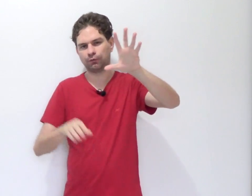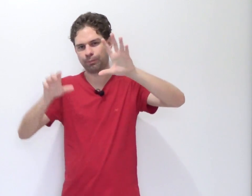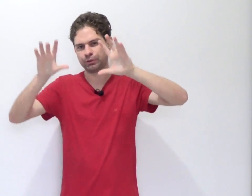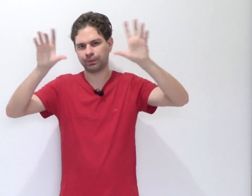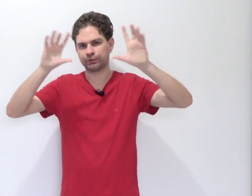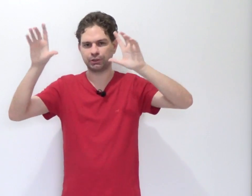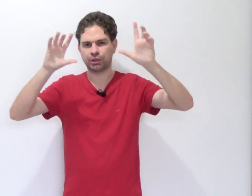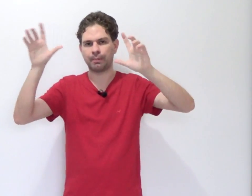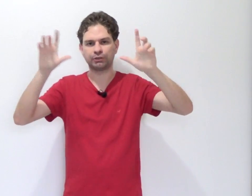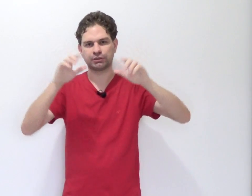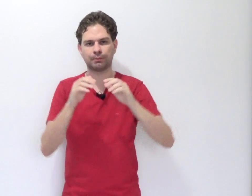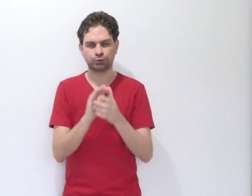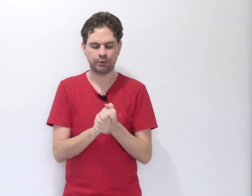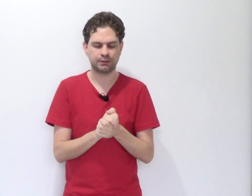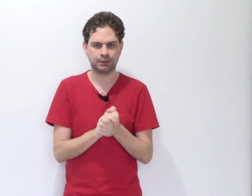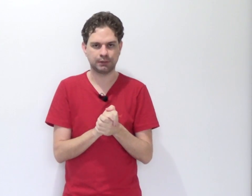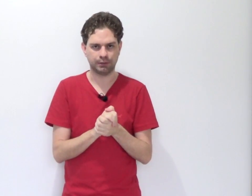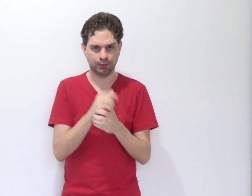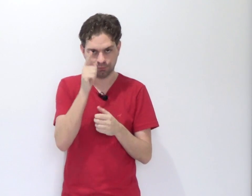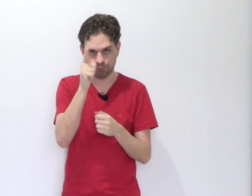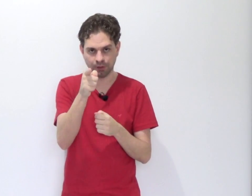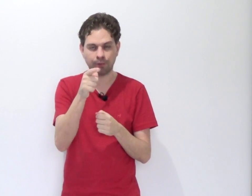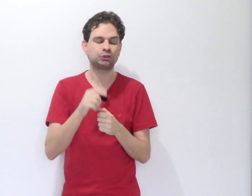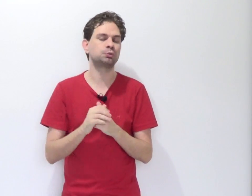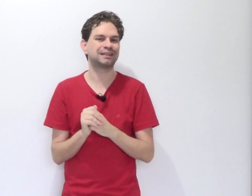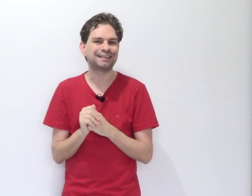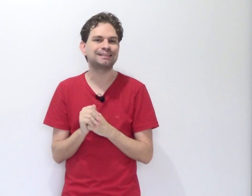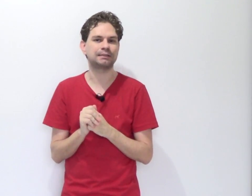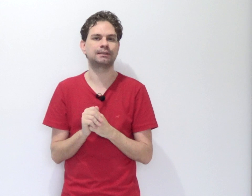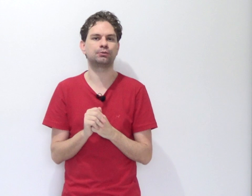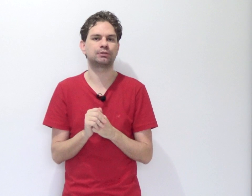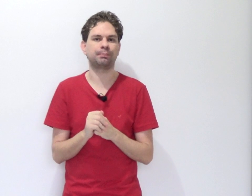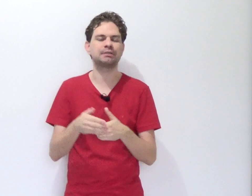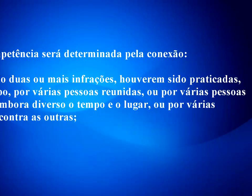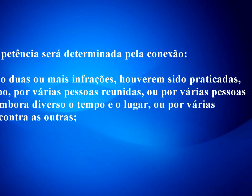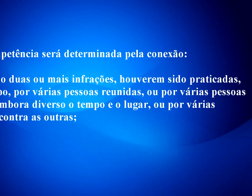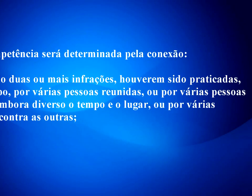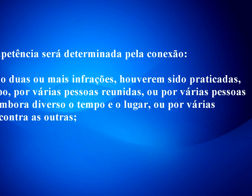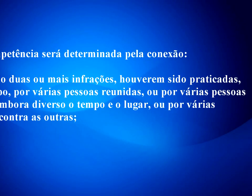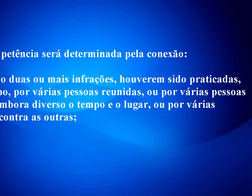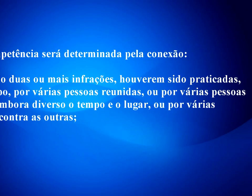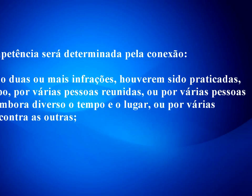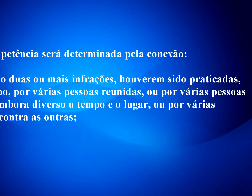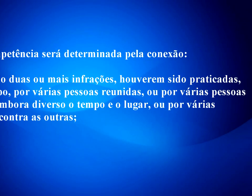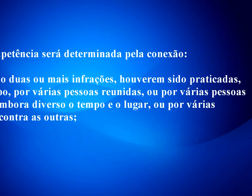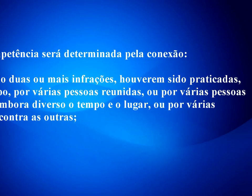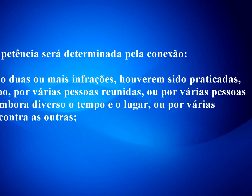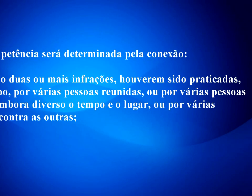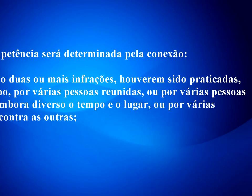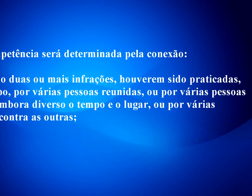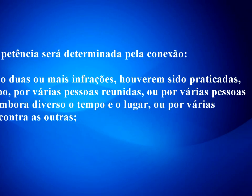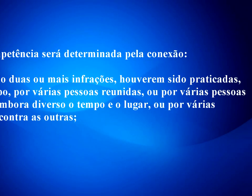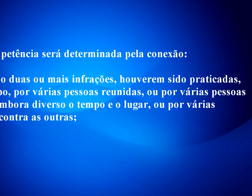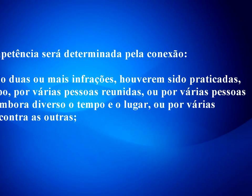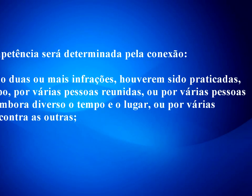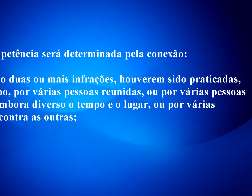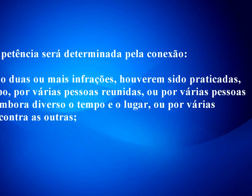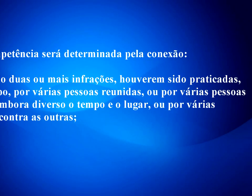eu vou pedir pra você esquematizar umas coisinhas aí. Vamos ler o artigo 76 do CPP, que ele vai trazer uma regrinha pra gente. Artigo